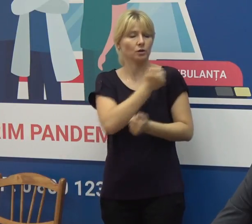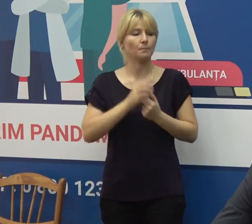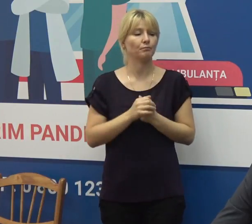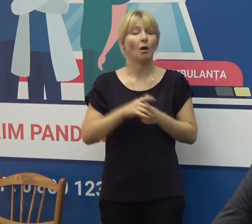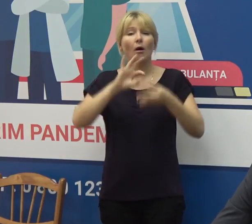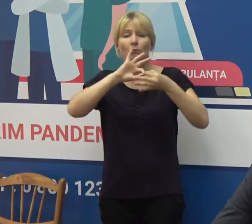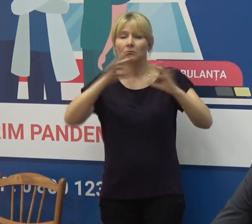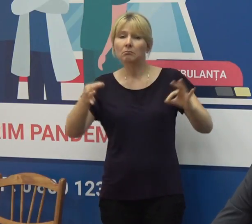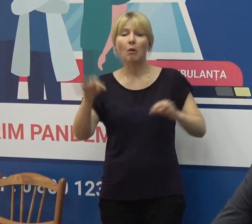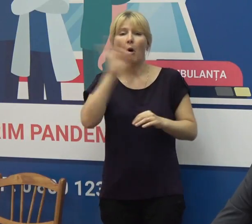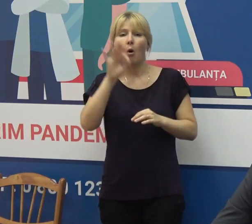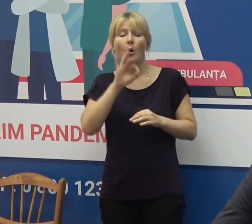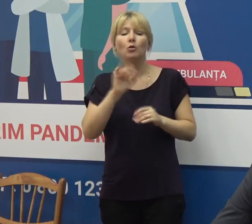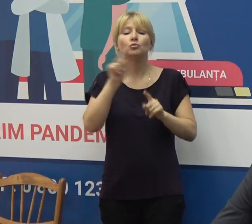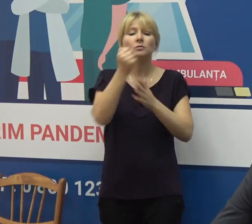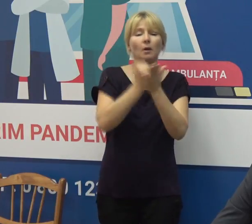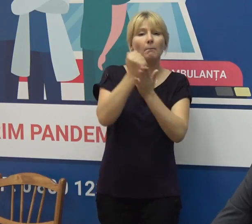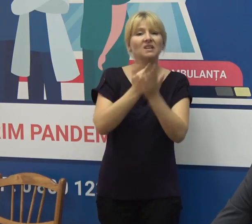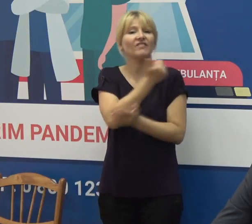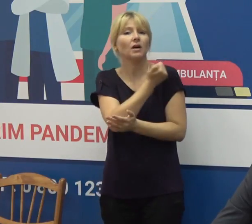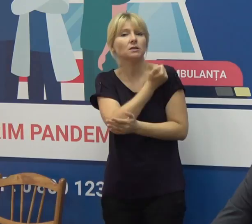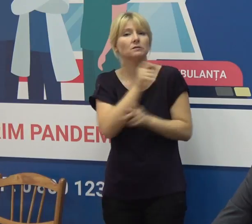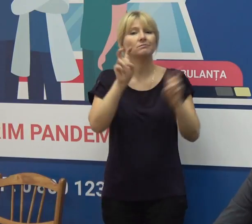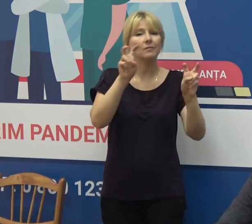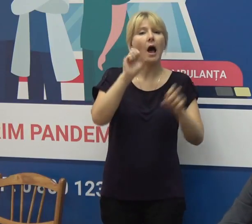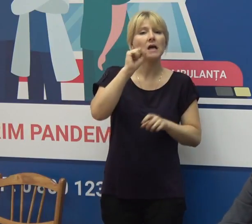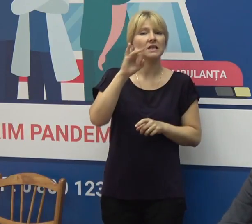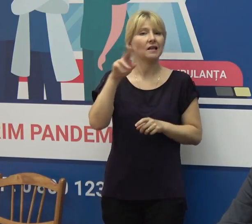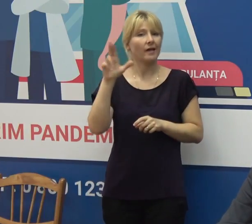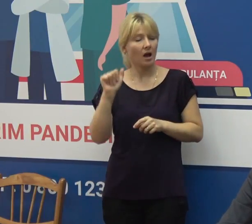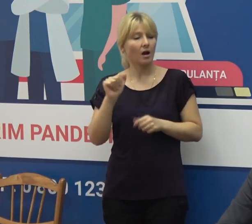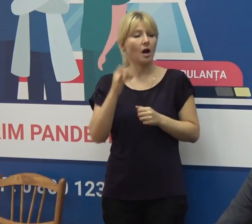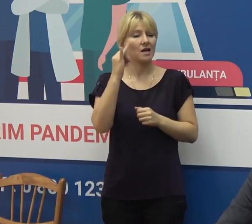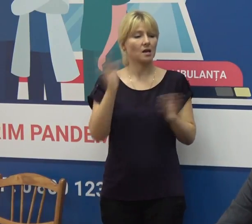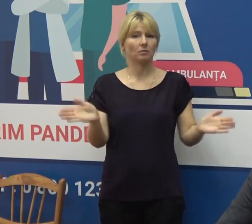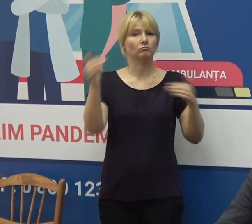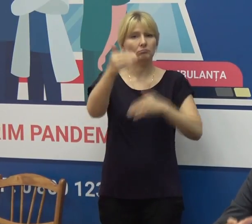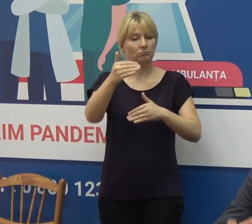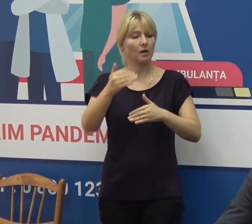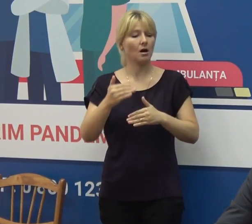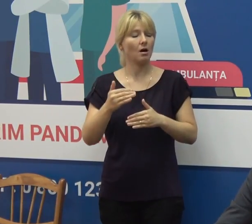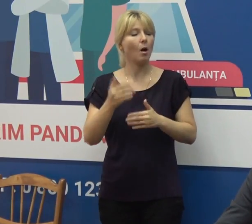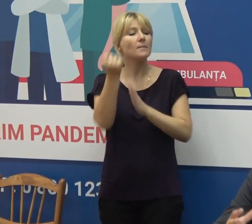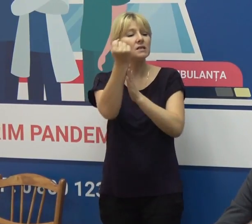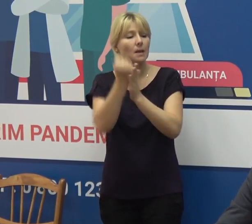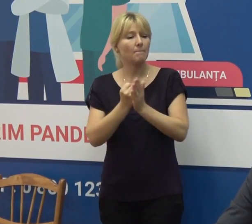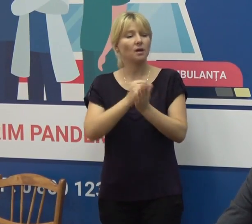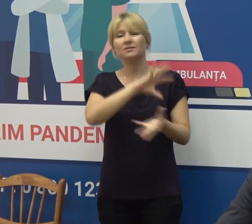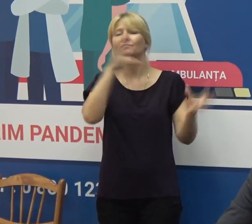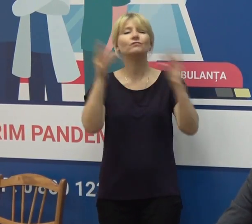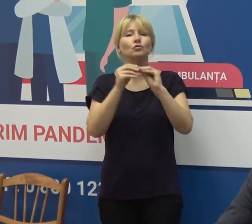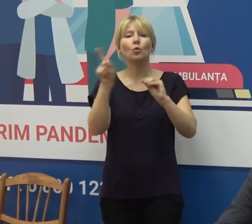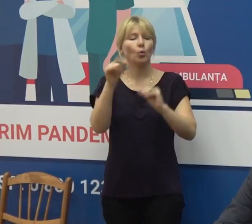succinte privind stocurile de vaccin, vaccinul AstraZeneca din toate